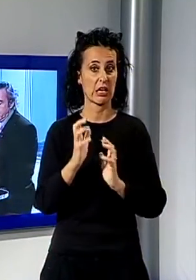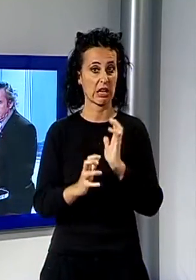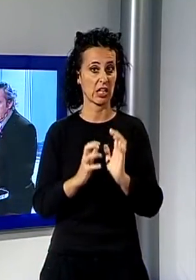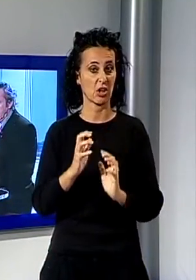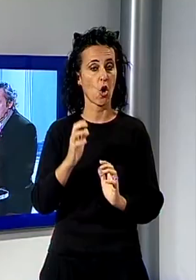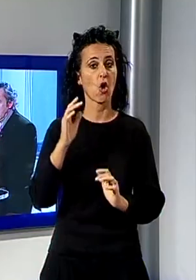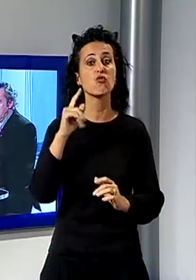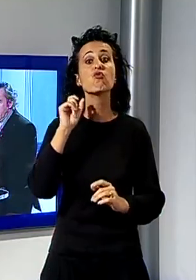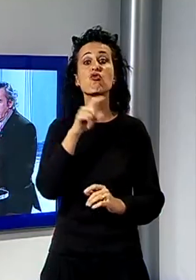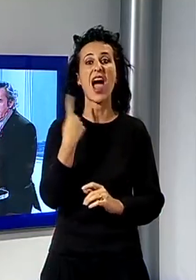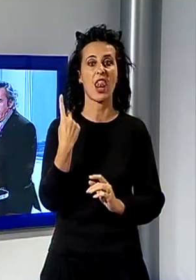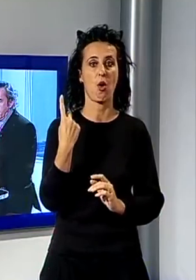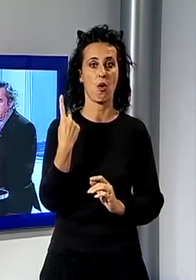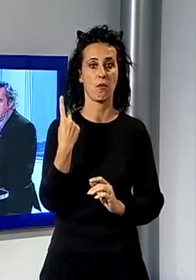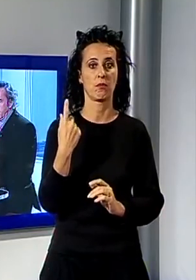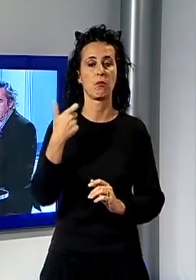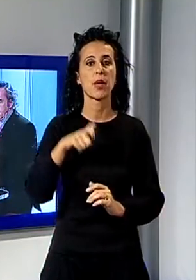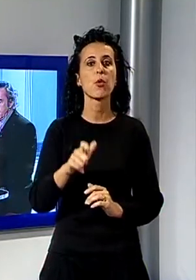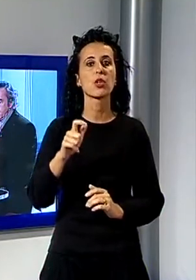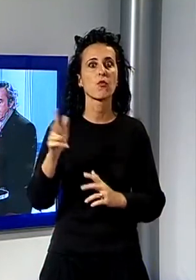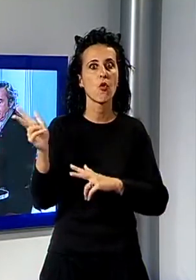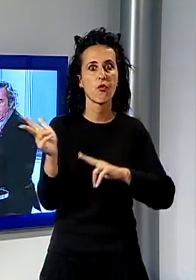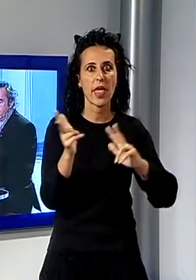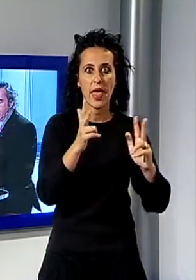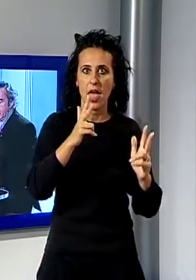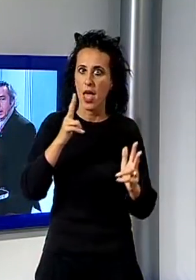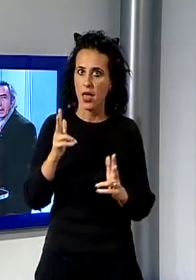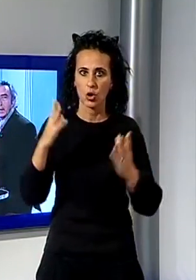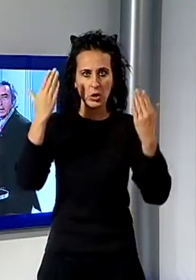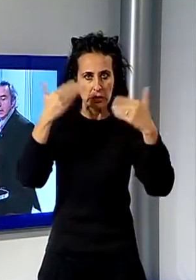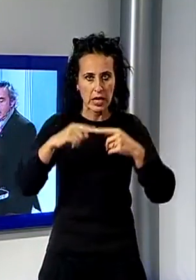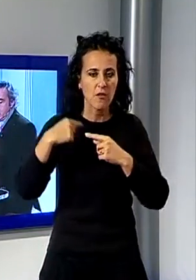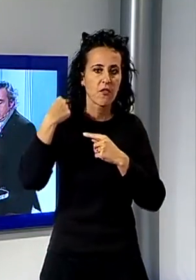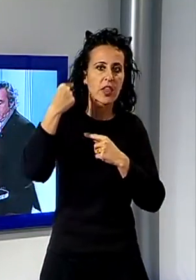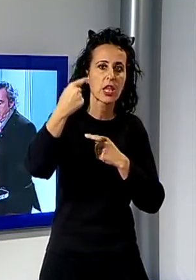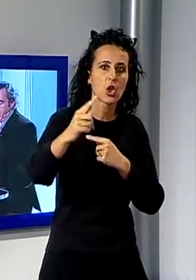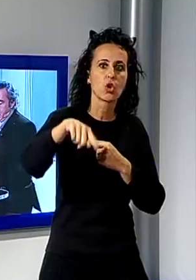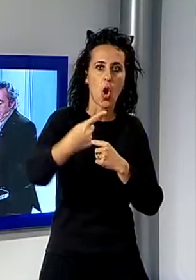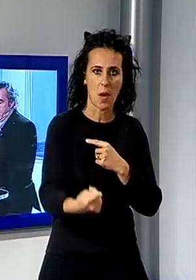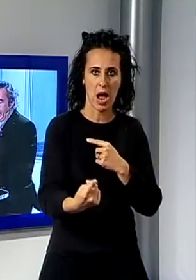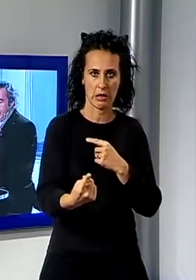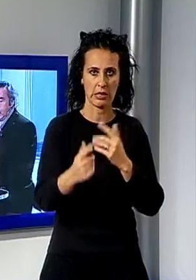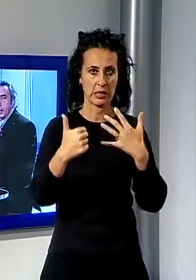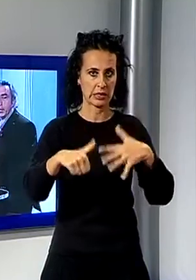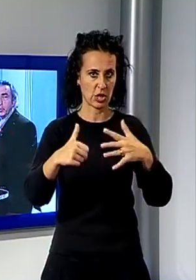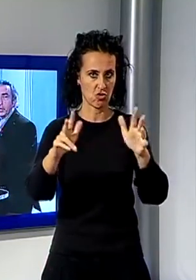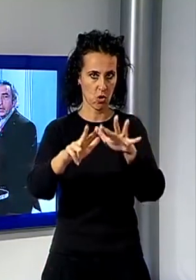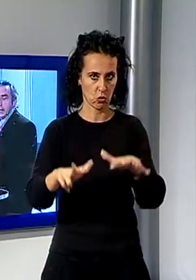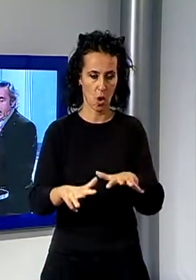porterà temporali e vento a partire da questa sera fino a domattina venerdì 16 ottobre. Temporali localmente potranno essere anche